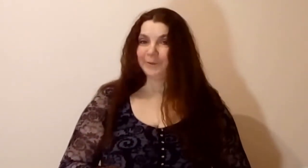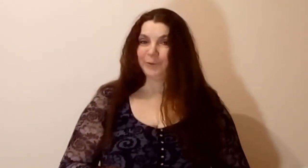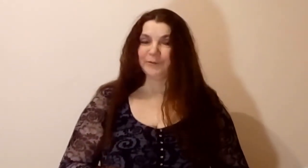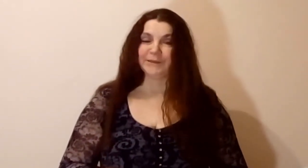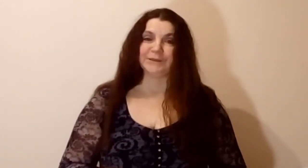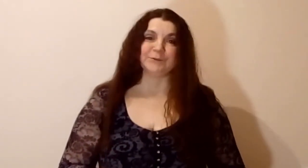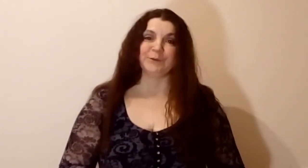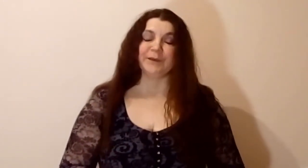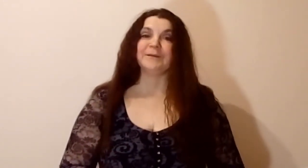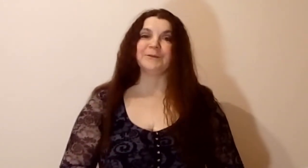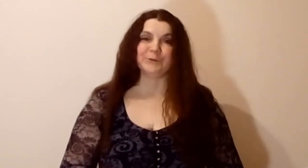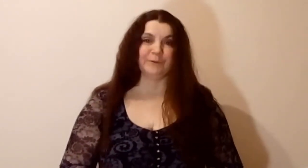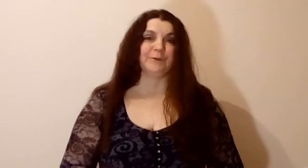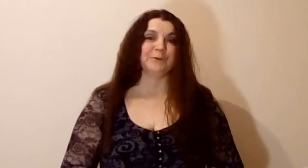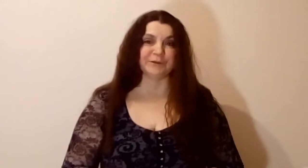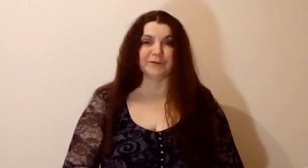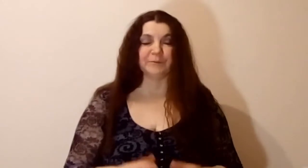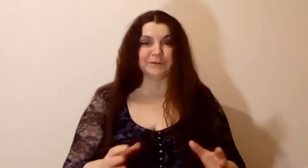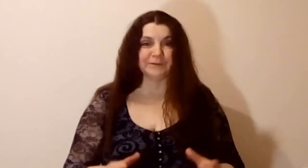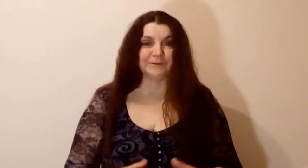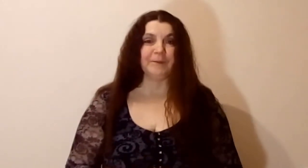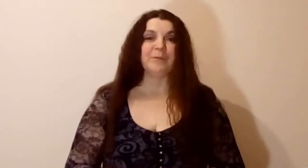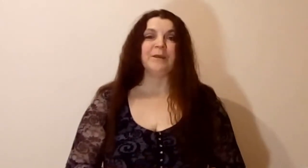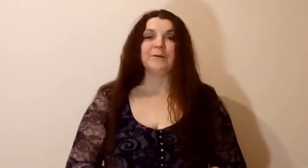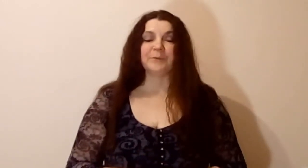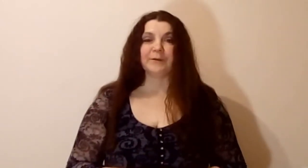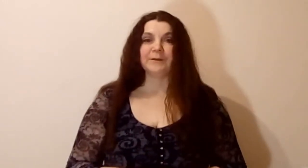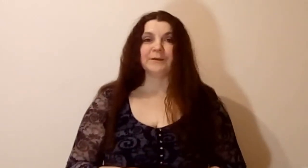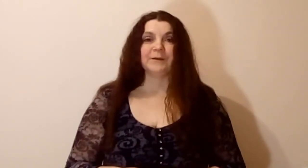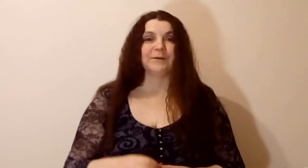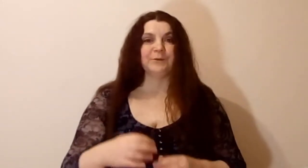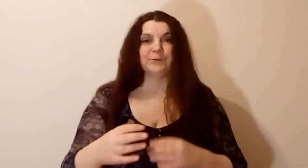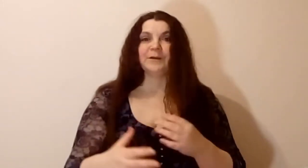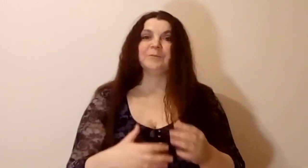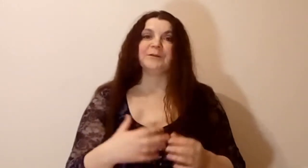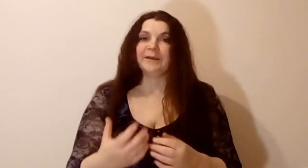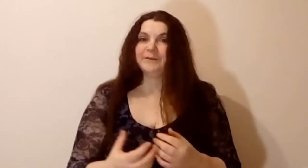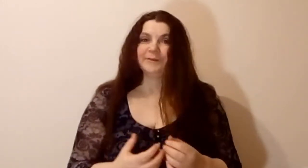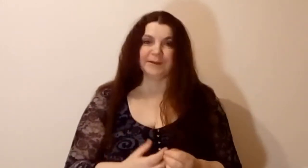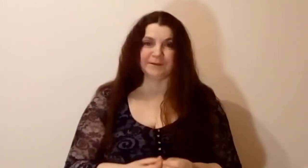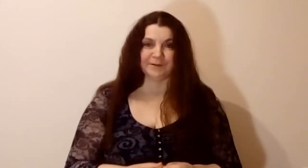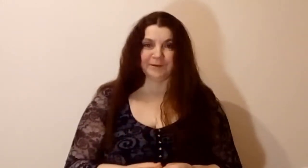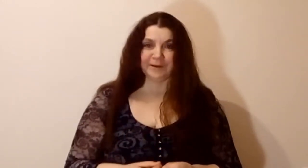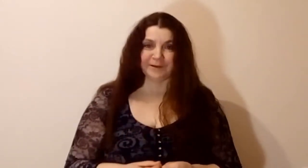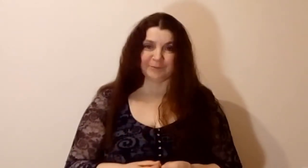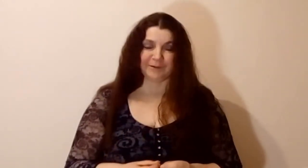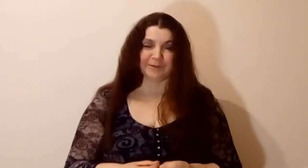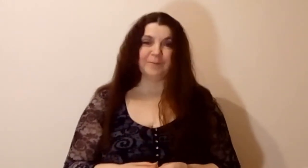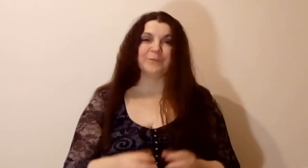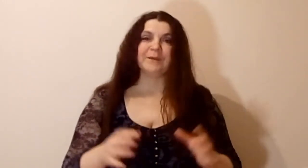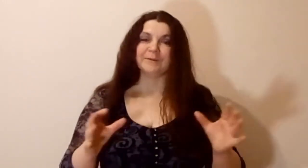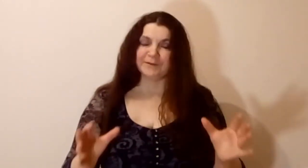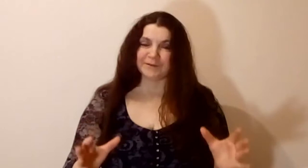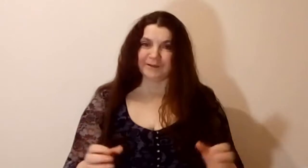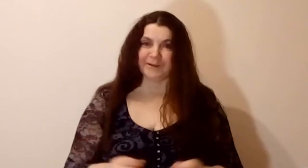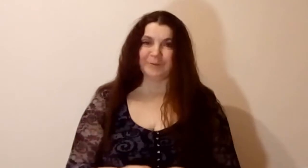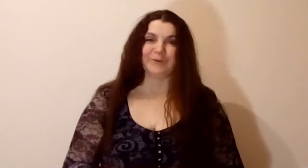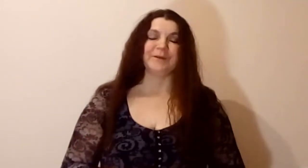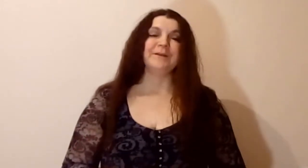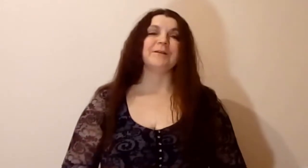ему говорить, я эти чувства тоже испытывала. Правда, ну, как бы я связать их никак не могла. Не стала я ему делиться,